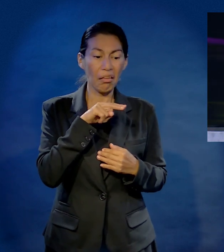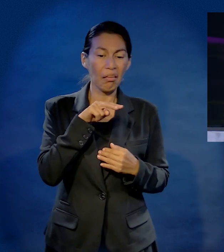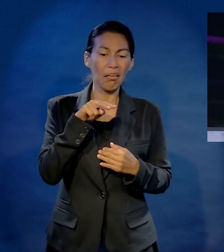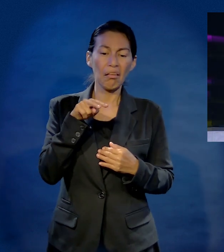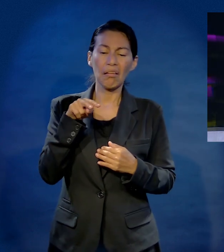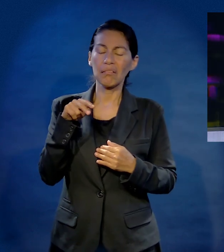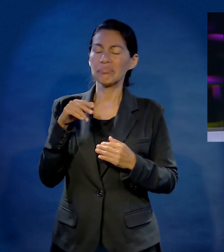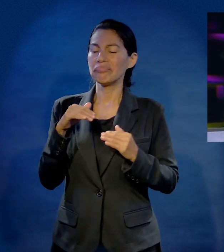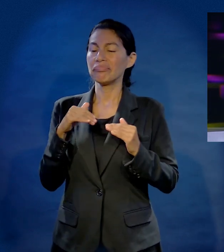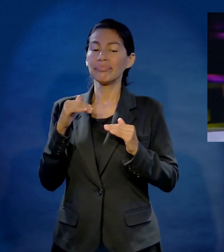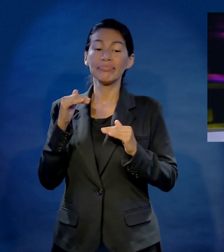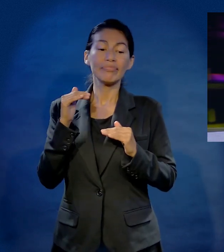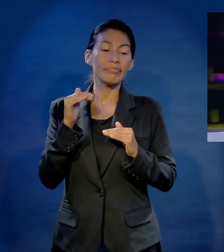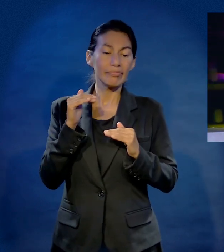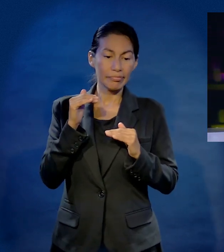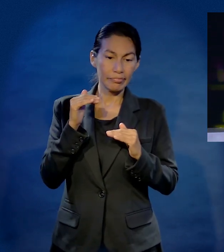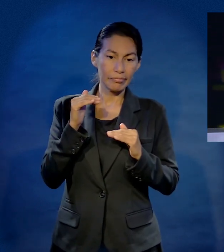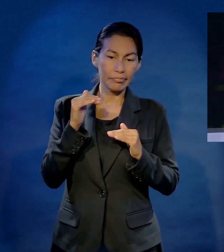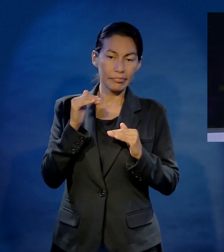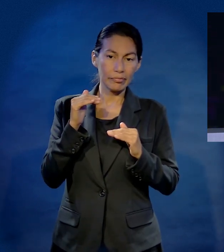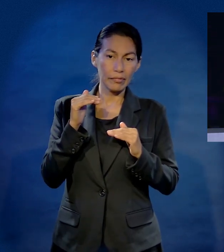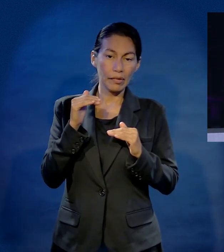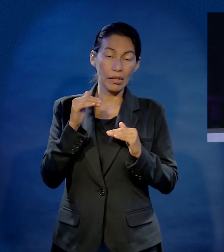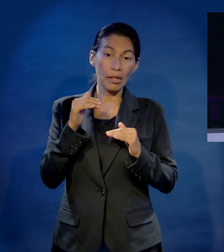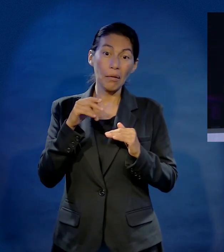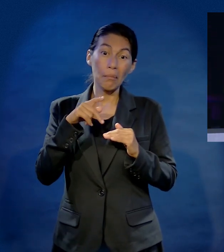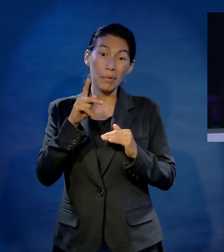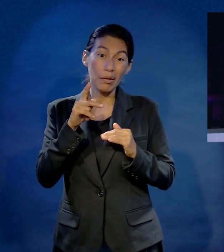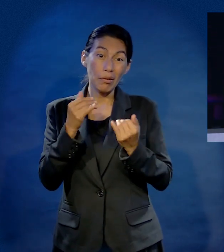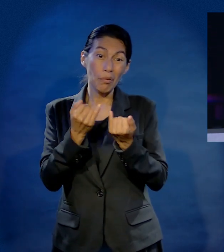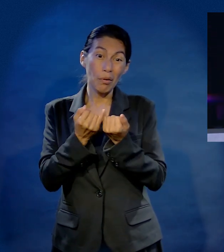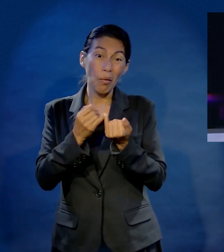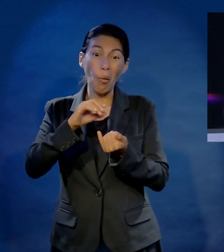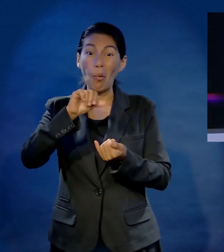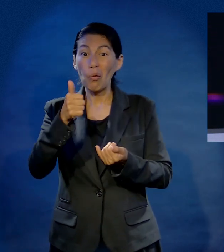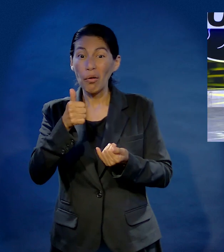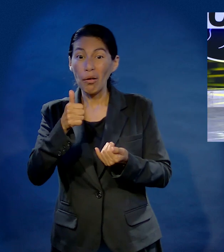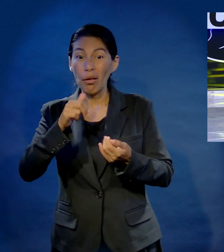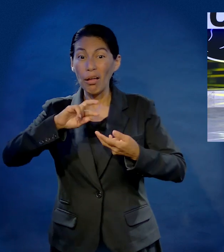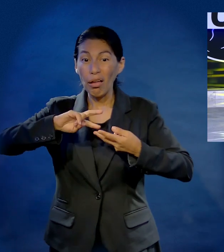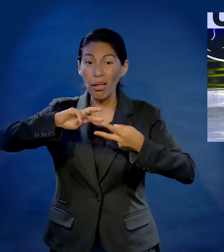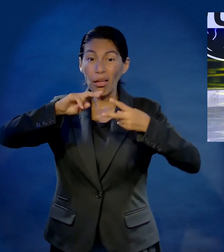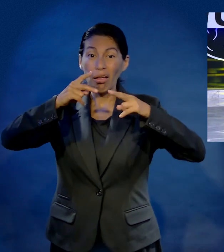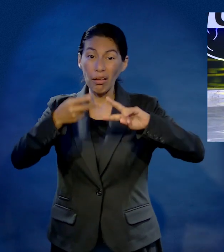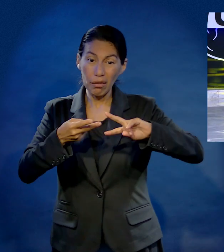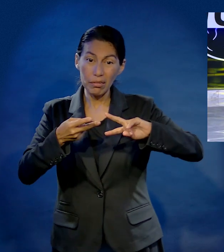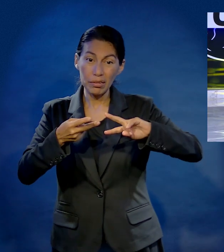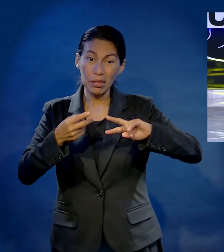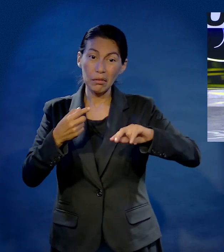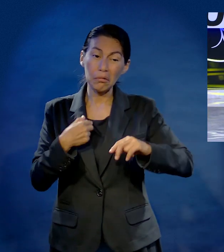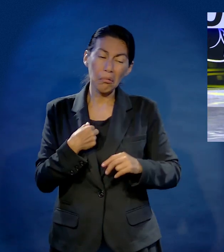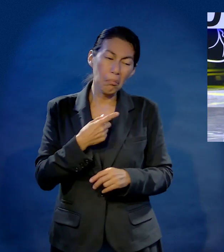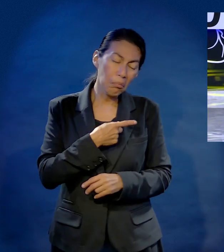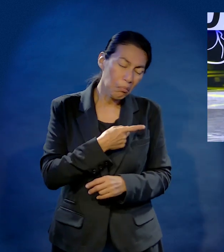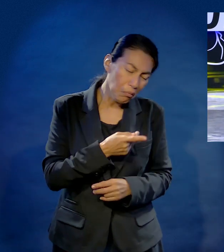Ay, soy lo peor. Ay, yo nací pa' maceta, ni al corredor llegué. Ay, pobre de mí. No, no, no, no. Escúchame,